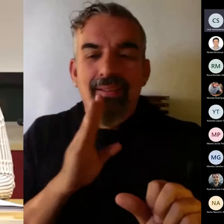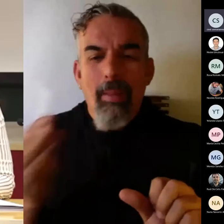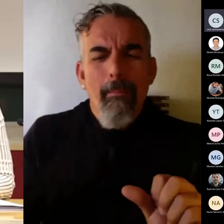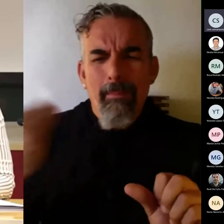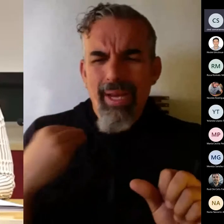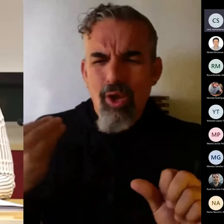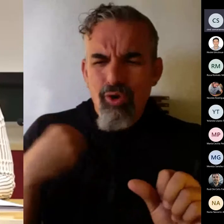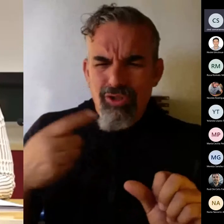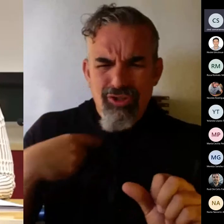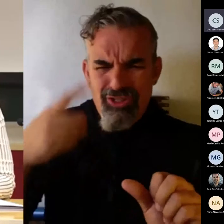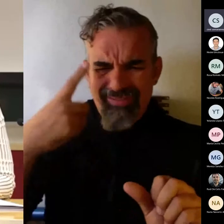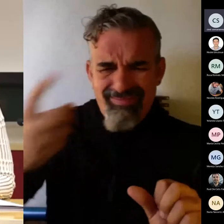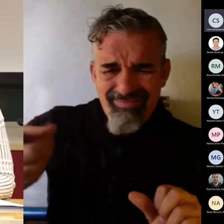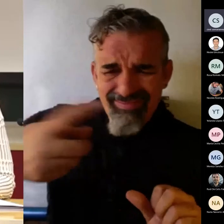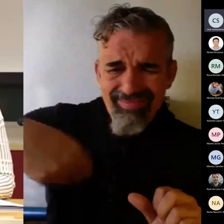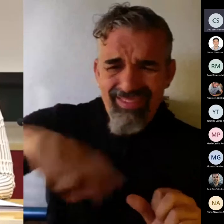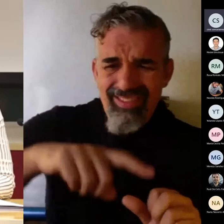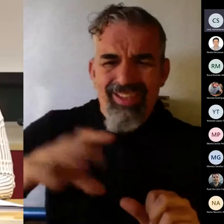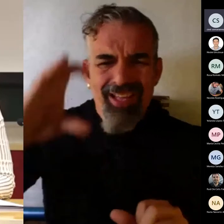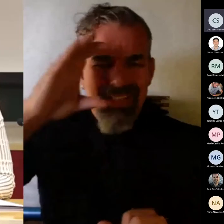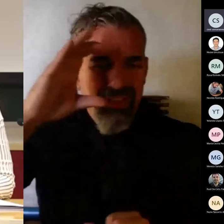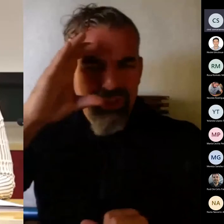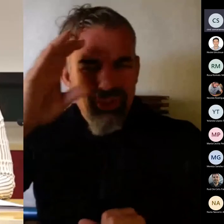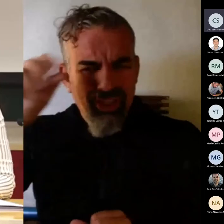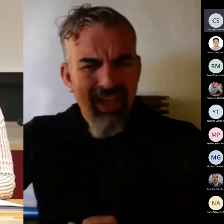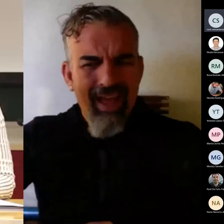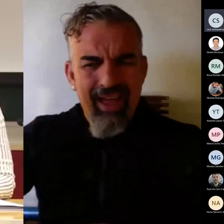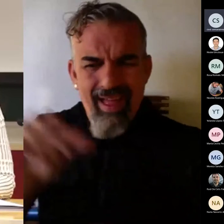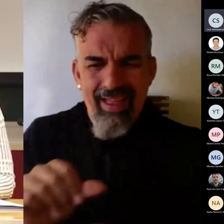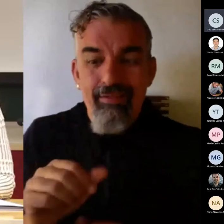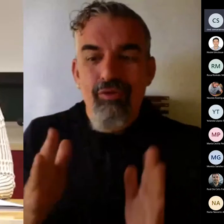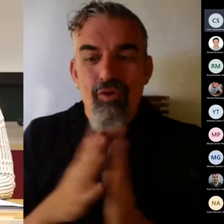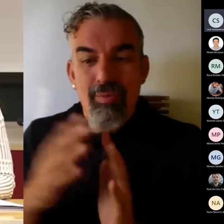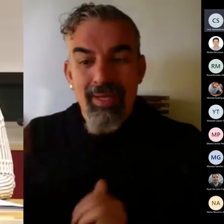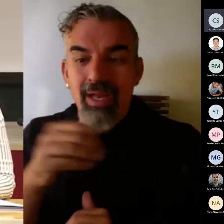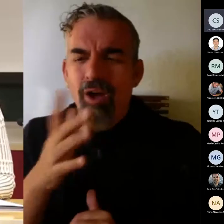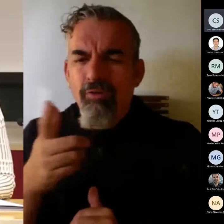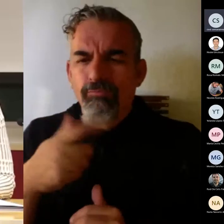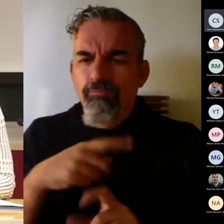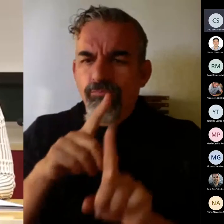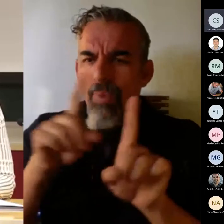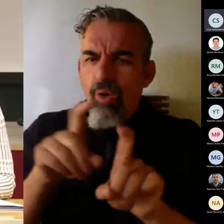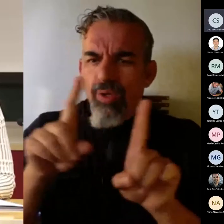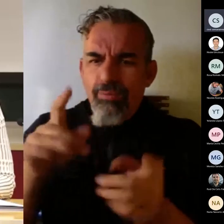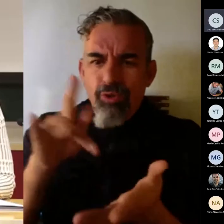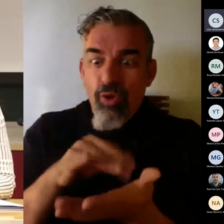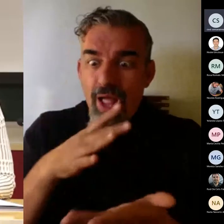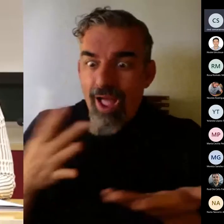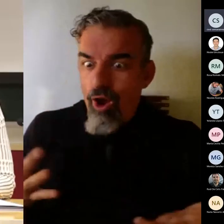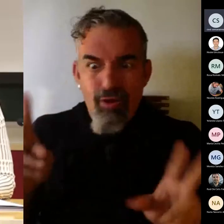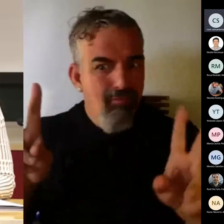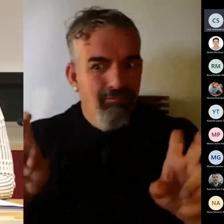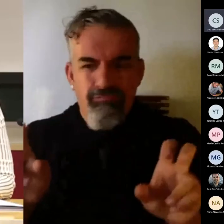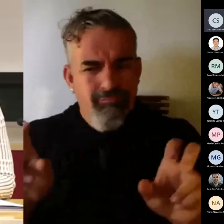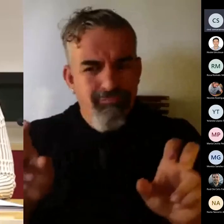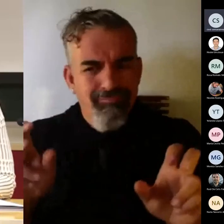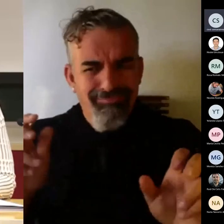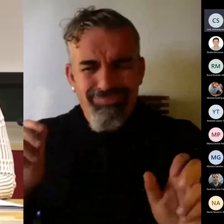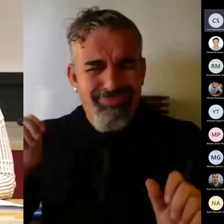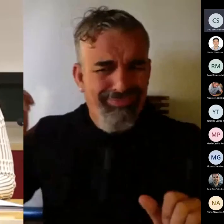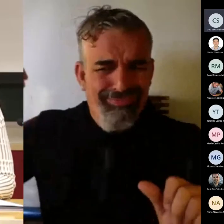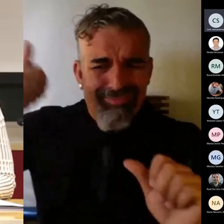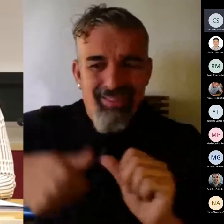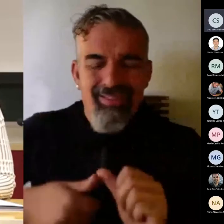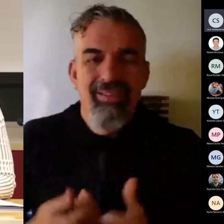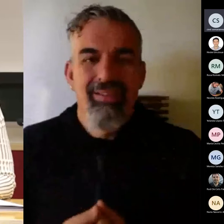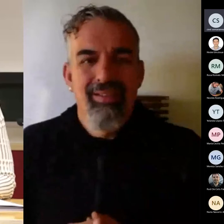que todos los que estáis aquí los están escuchando y nuestros compañeros os hemos preguntado siempre. Es justo que